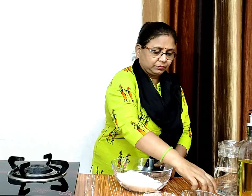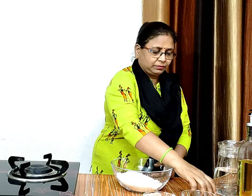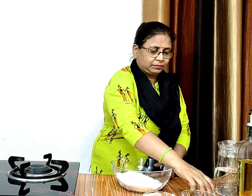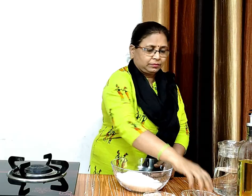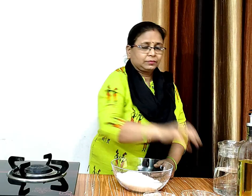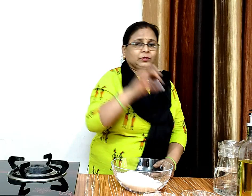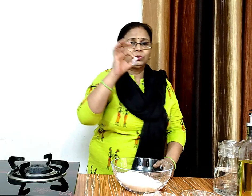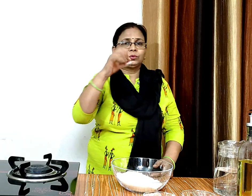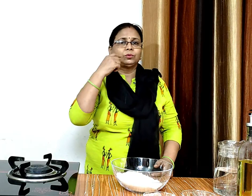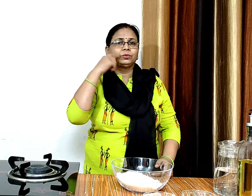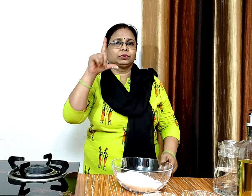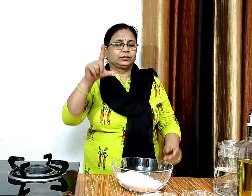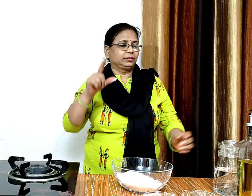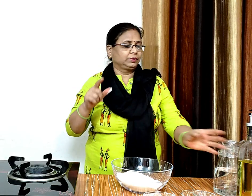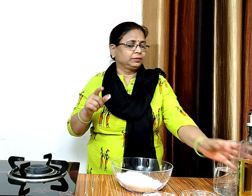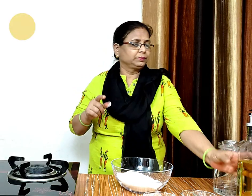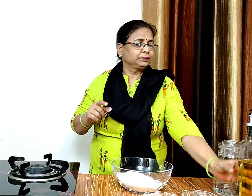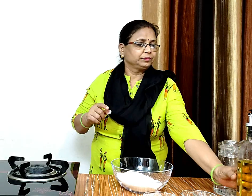और करीब दो चमस तेल डालेंगे